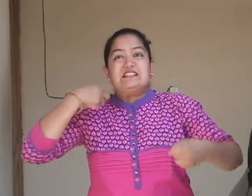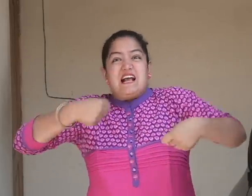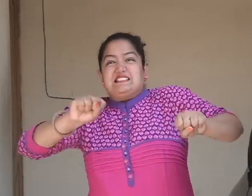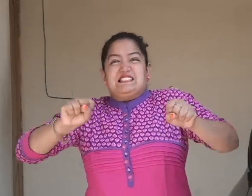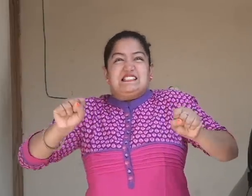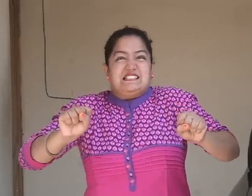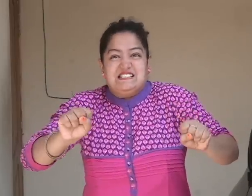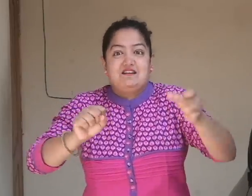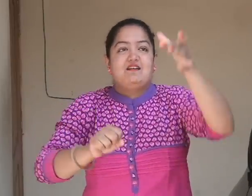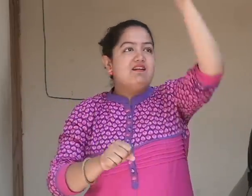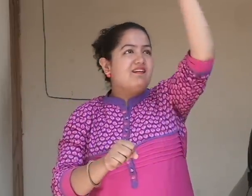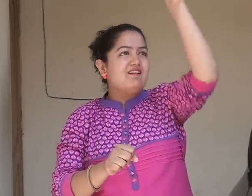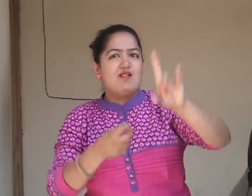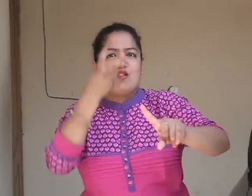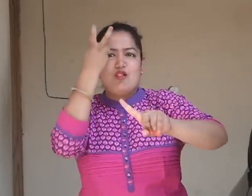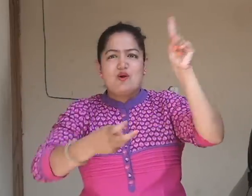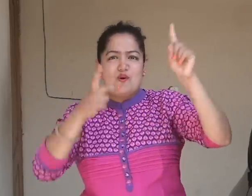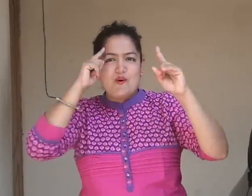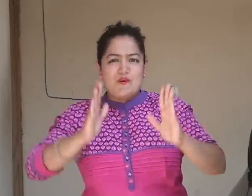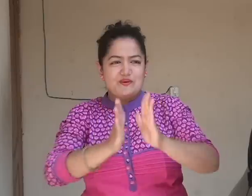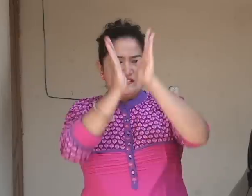झाल झाल